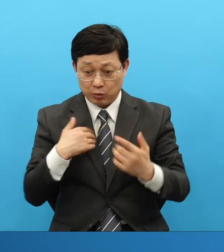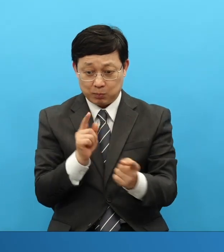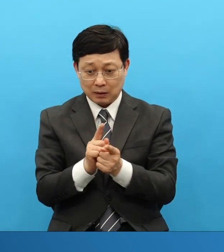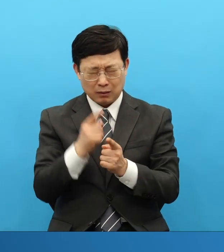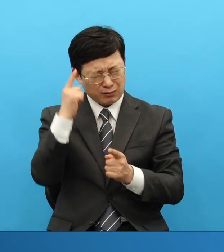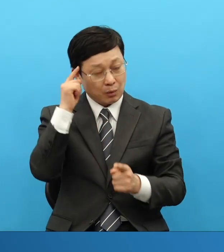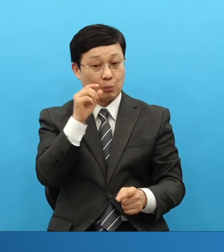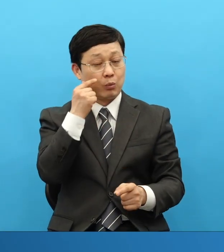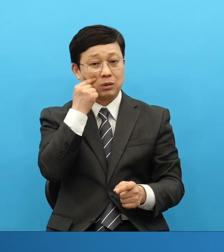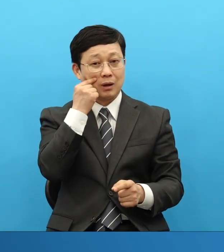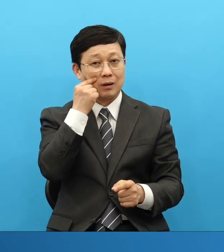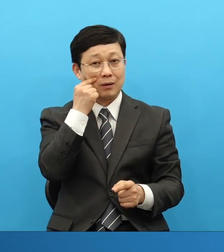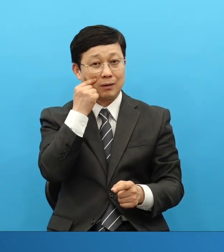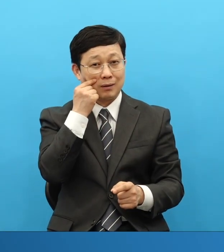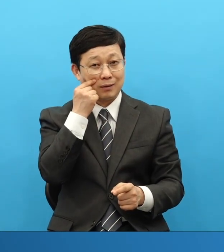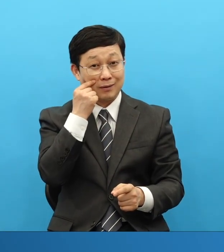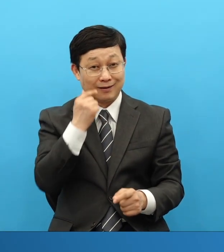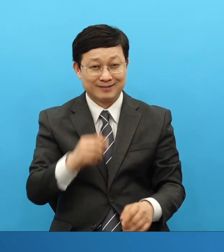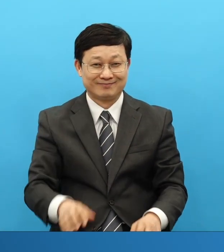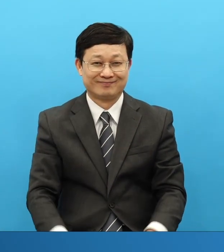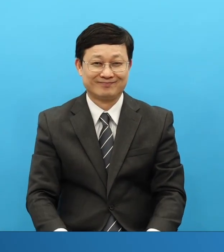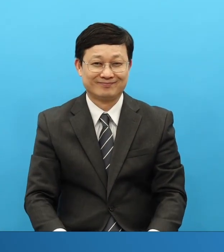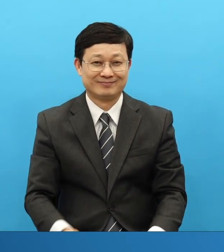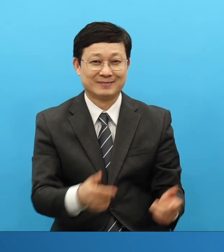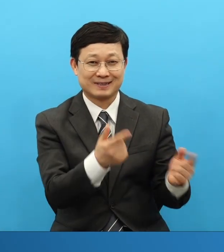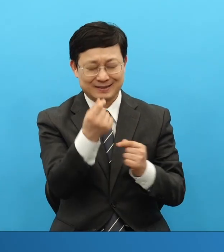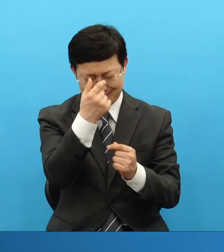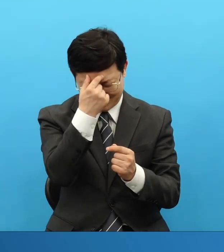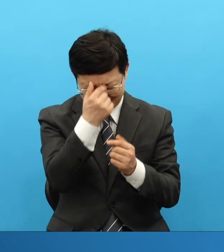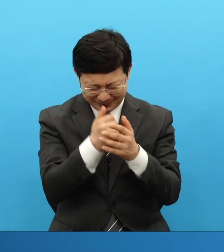기도하겠습니다. 하나님께 감사드립니다.